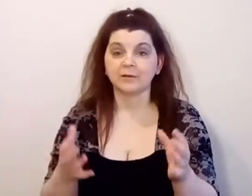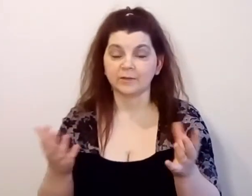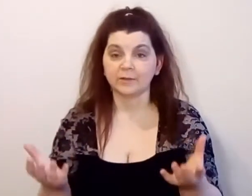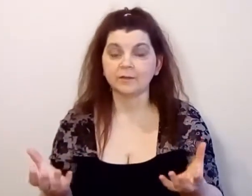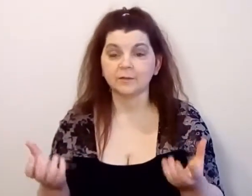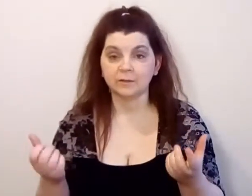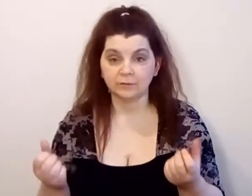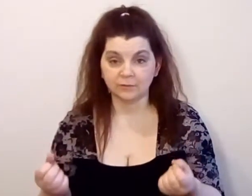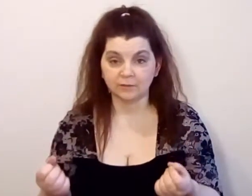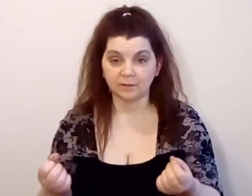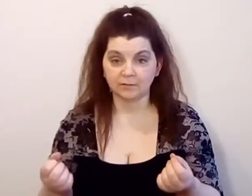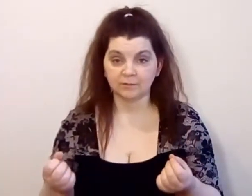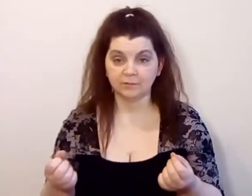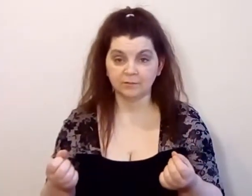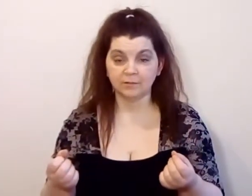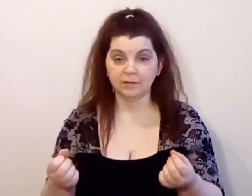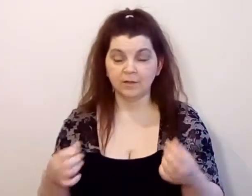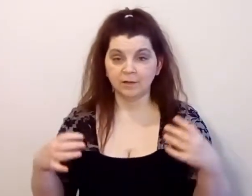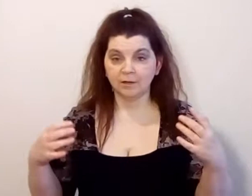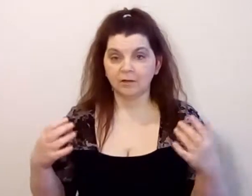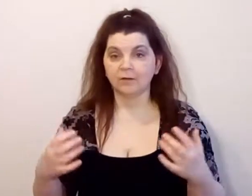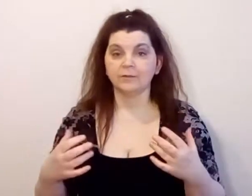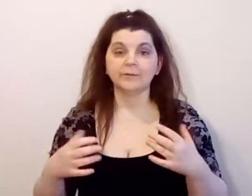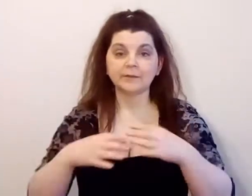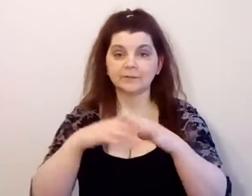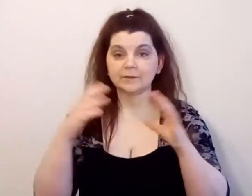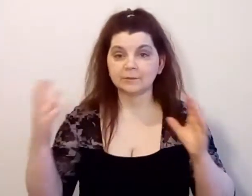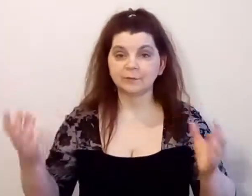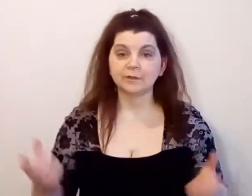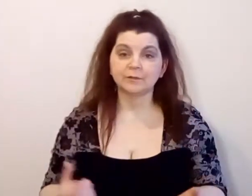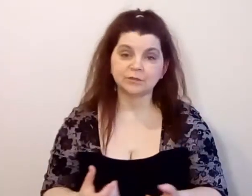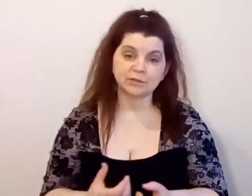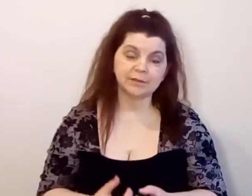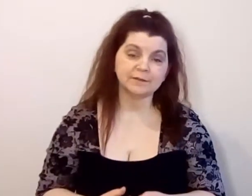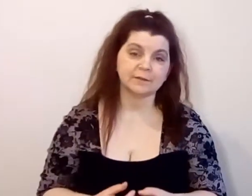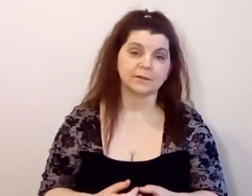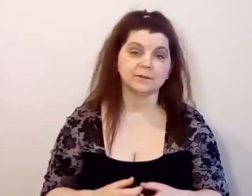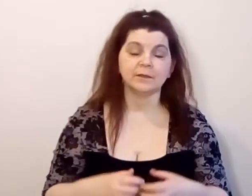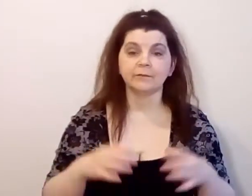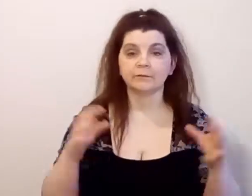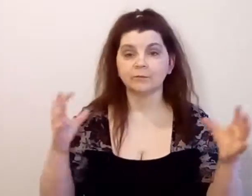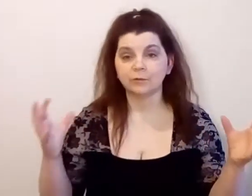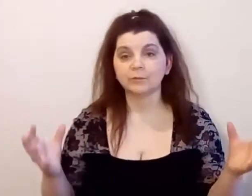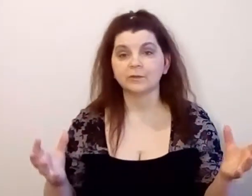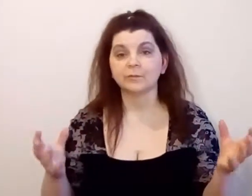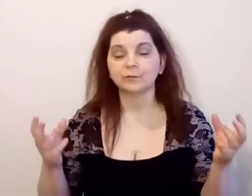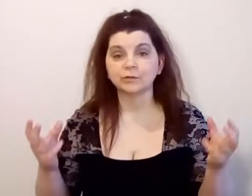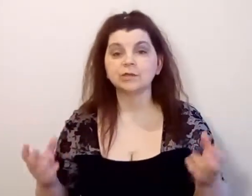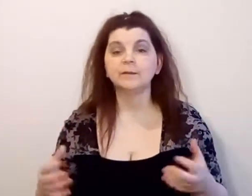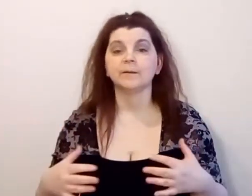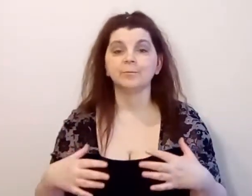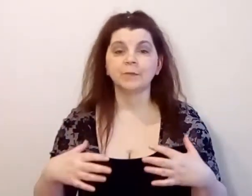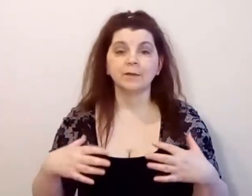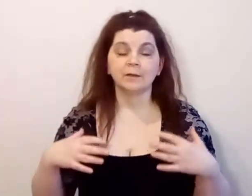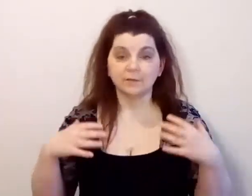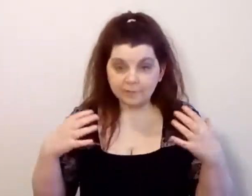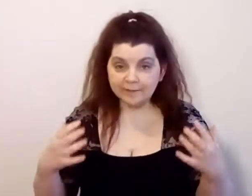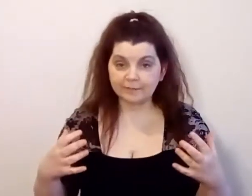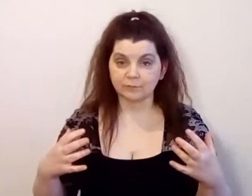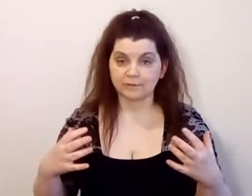конкретных людей. Наверное, вы наблюдали очень часто, когда в собственном окружении есть у вас